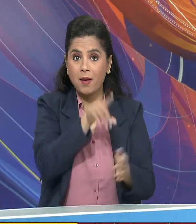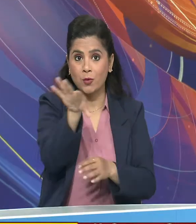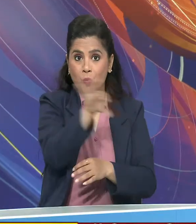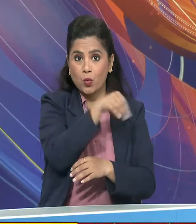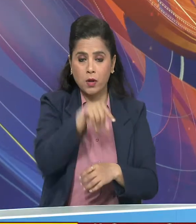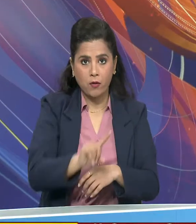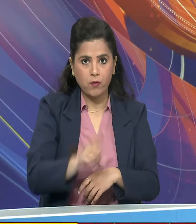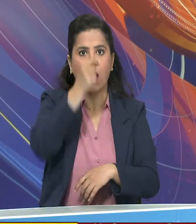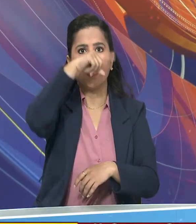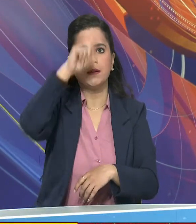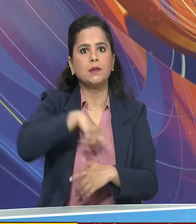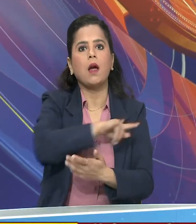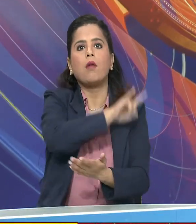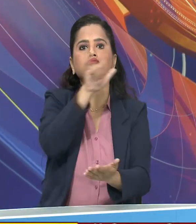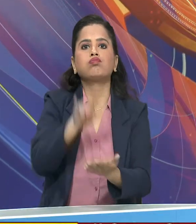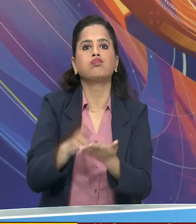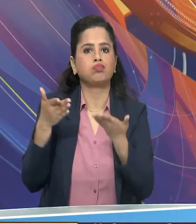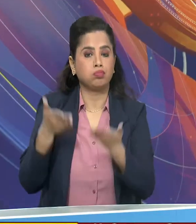भारत